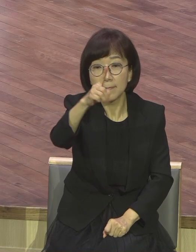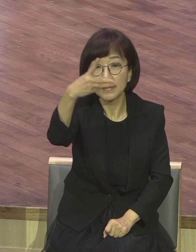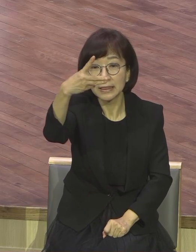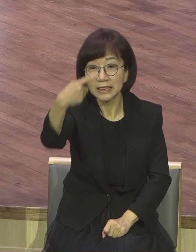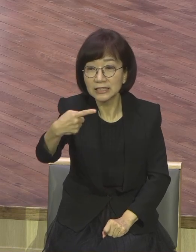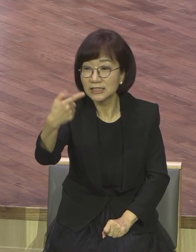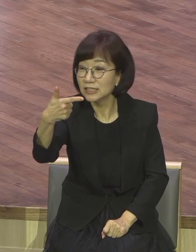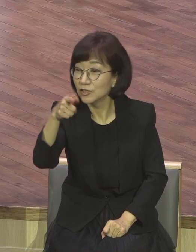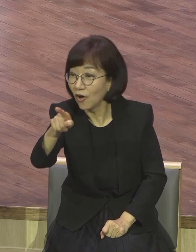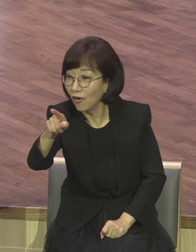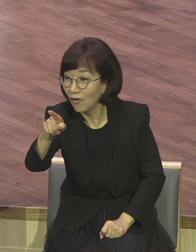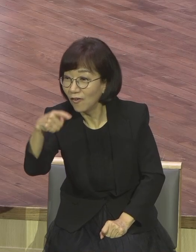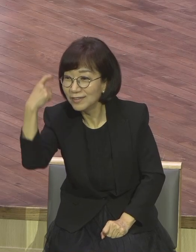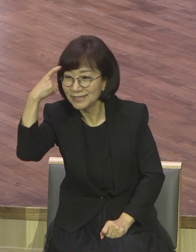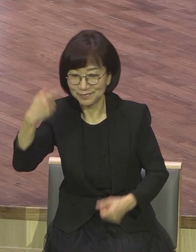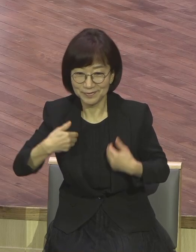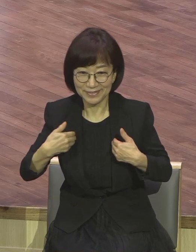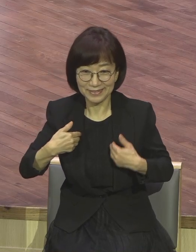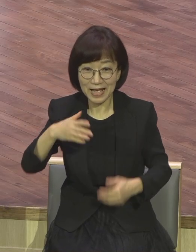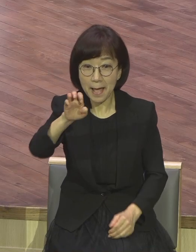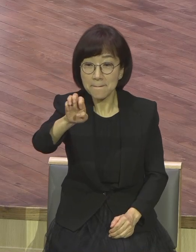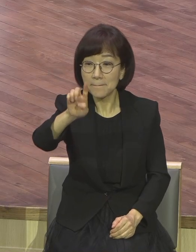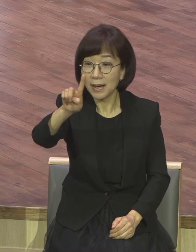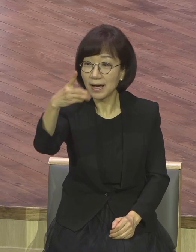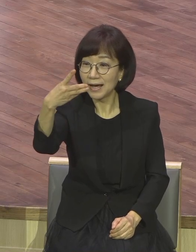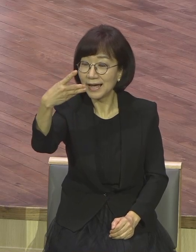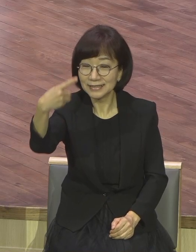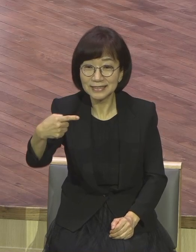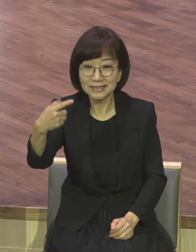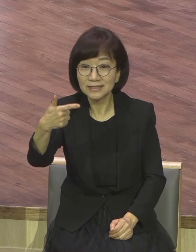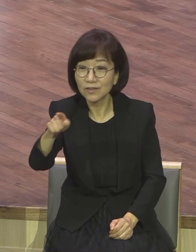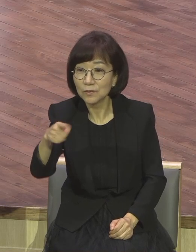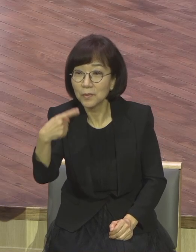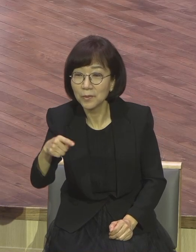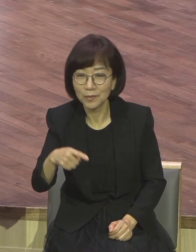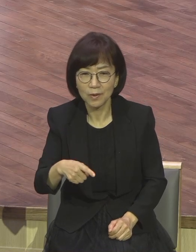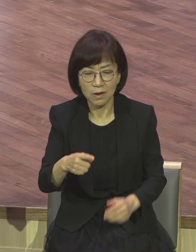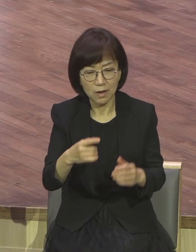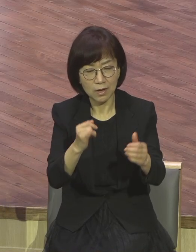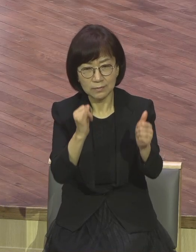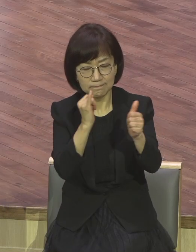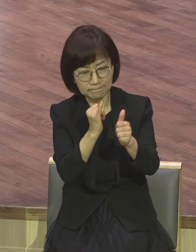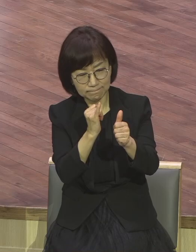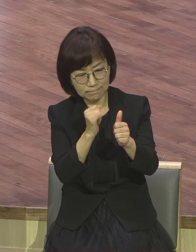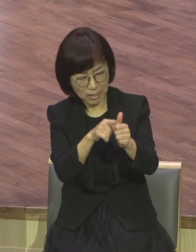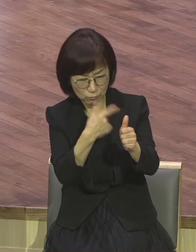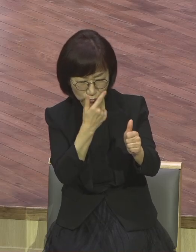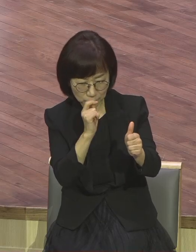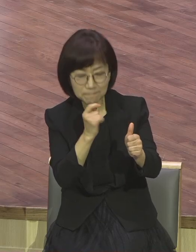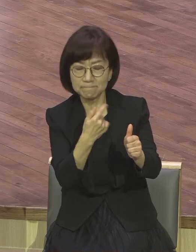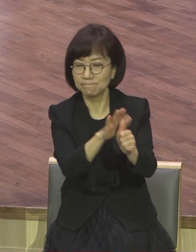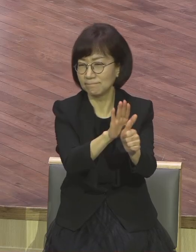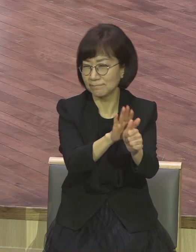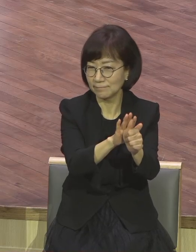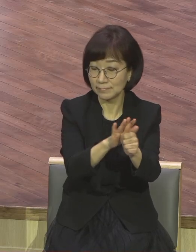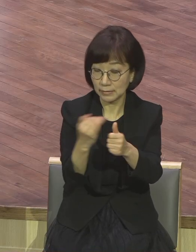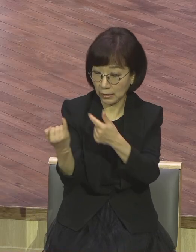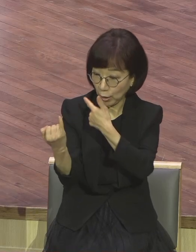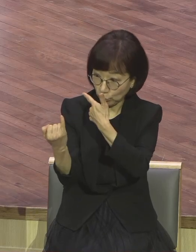뭐요. 파트너는 서로 부족한 부분. 그거를 그렇게 서로 연약한 부분을 채워주고 같이 같이 함께하는